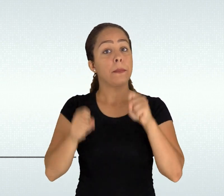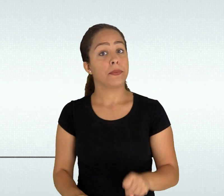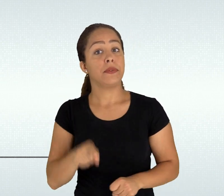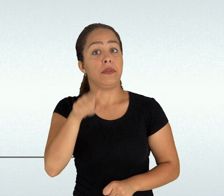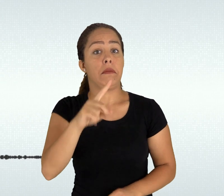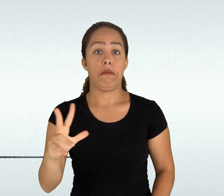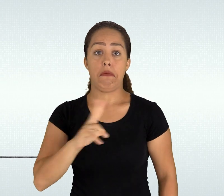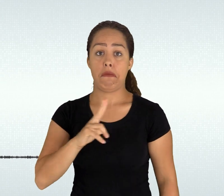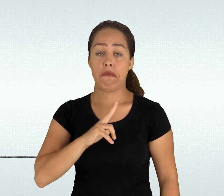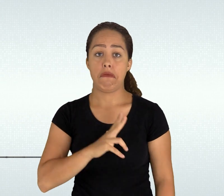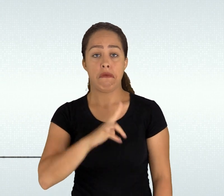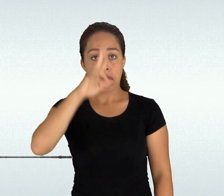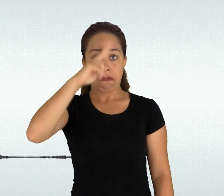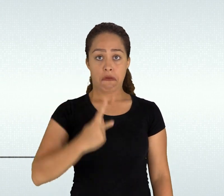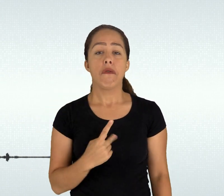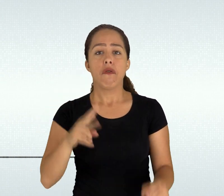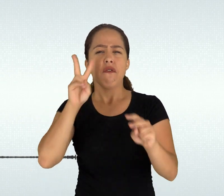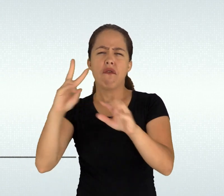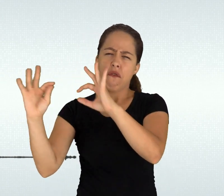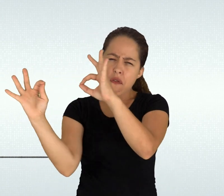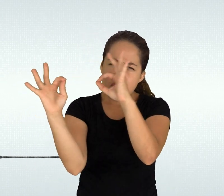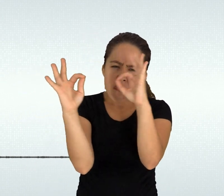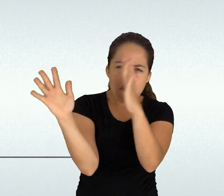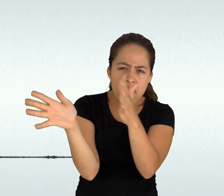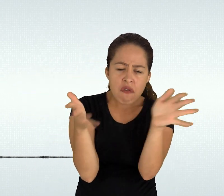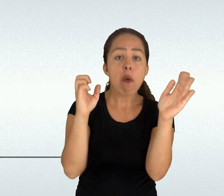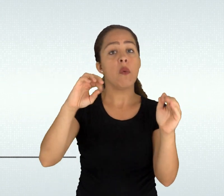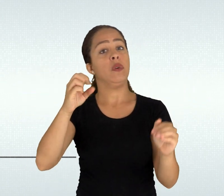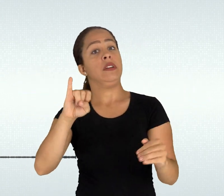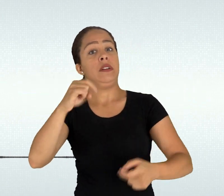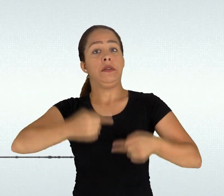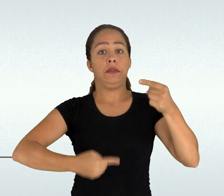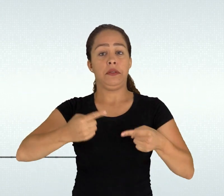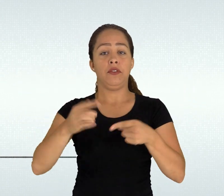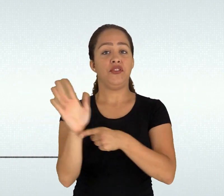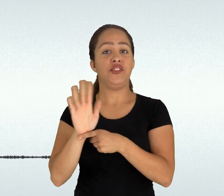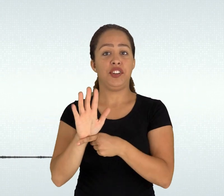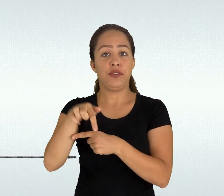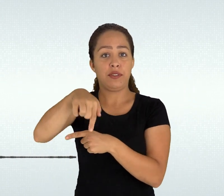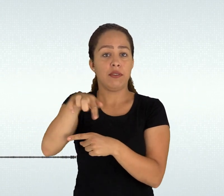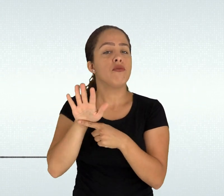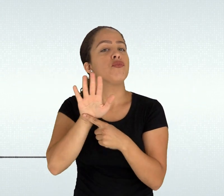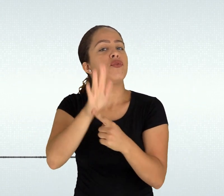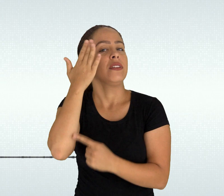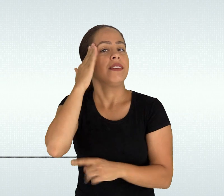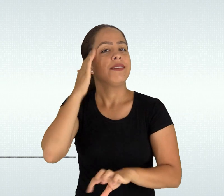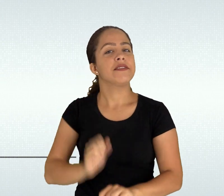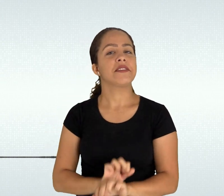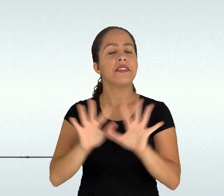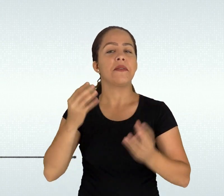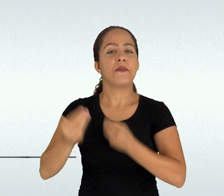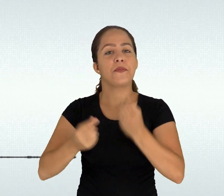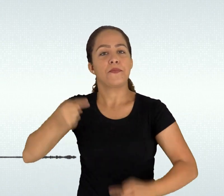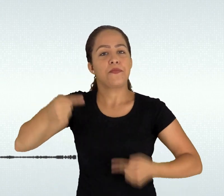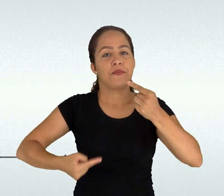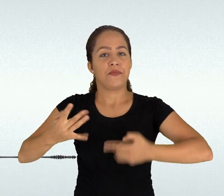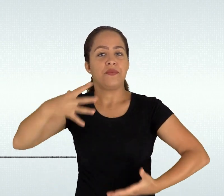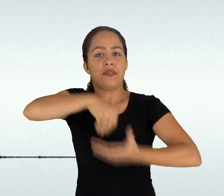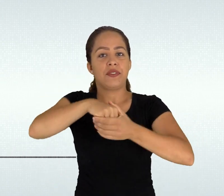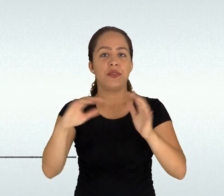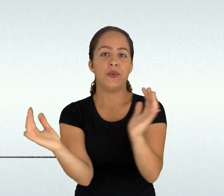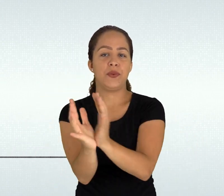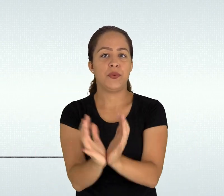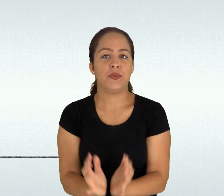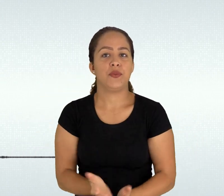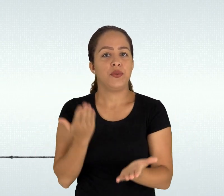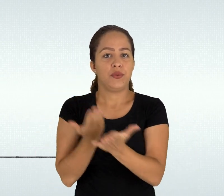educação direito de todos e dever do Estado e da família será promovida e incentivada com a colaboração da sociedade